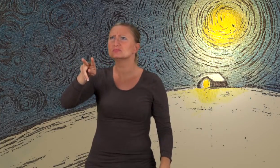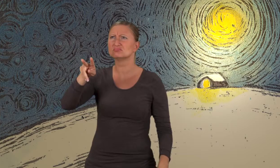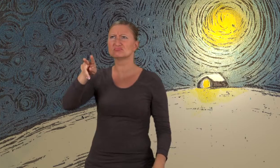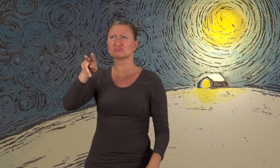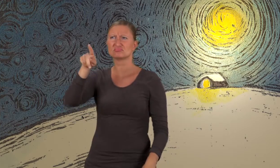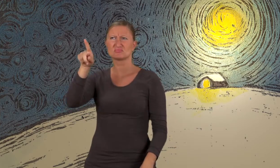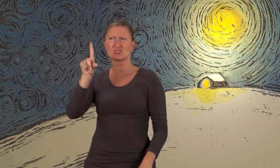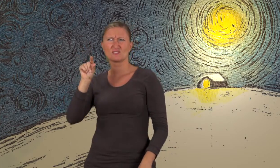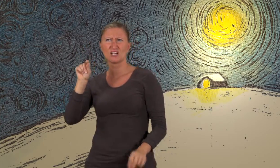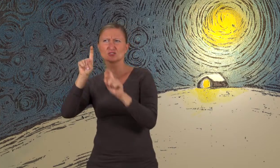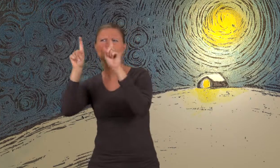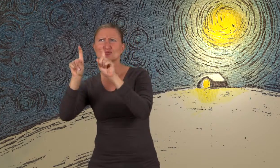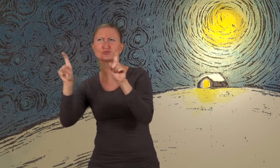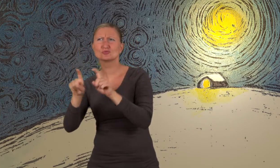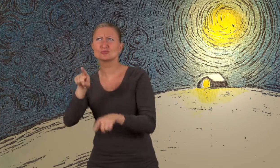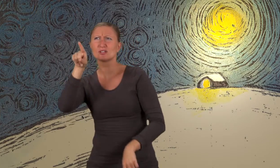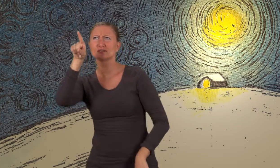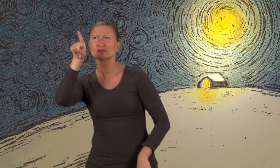Was ist das für ein Stern, dachte er.